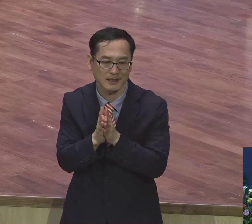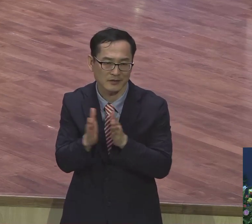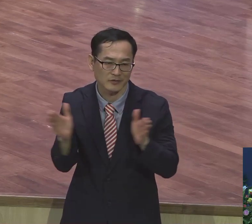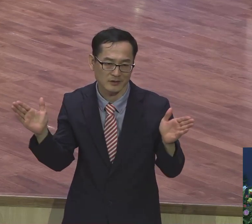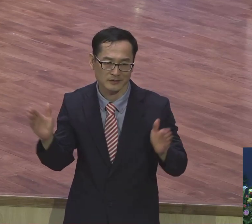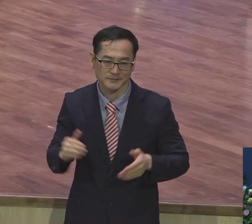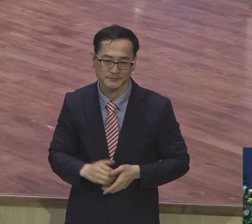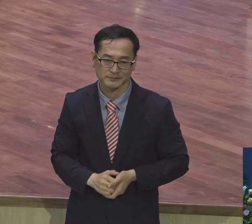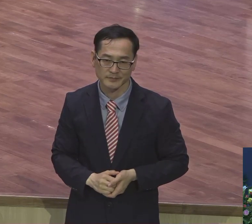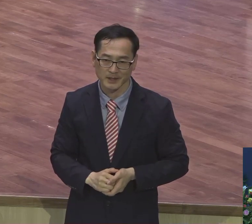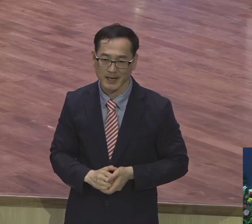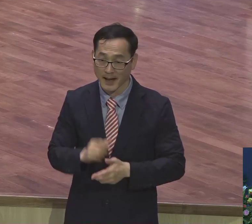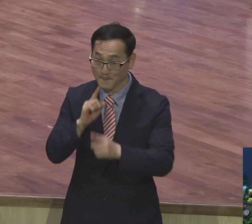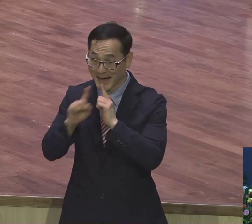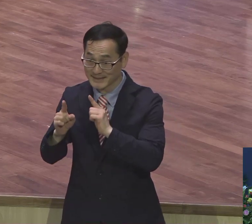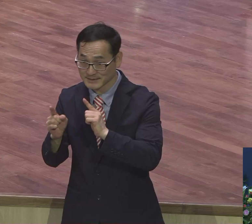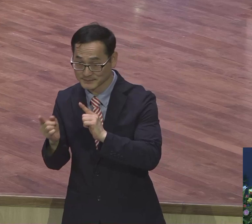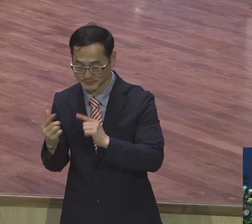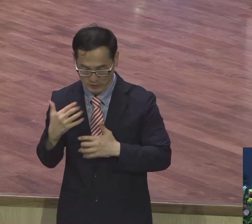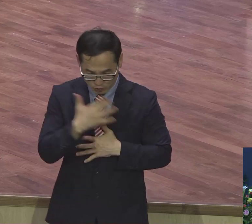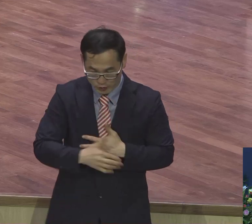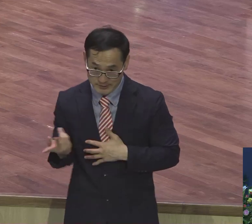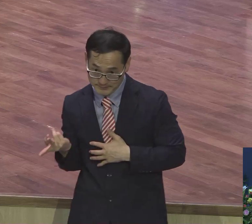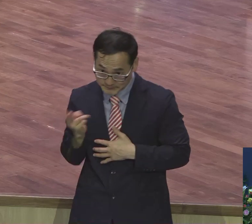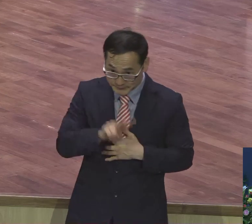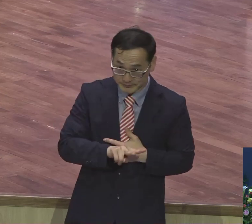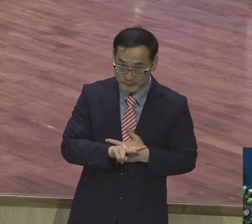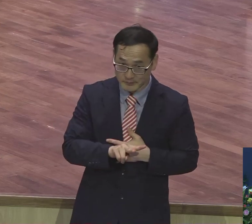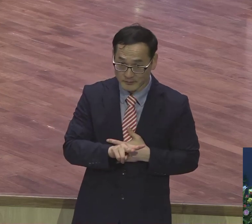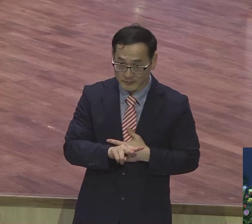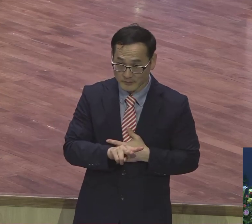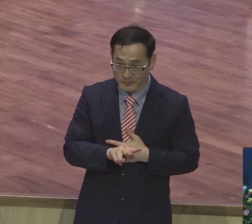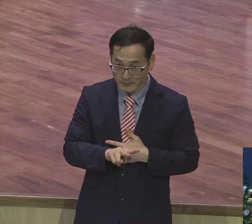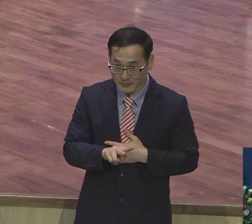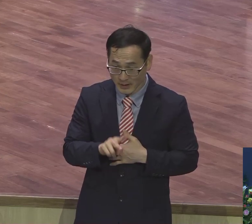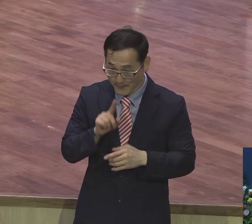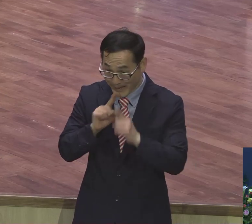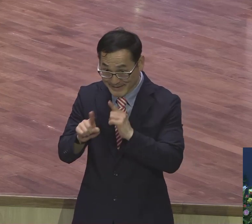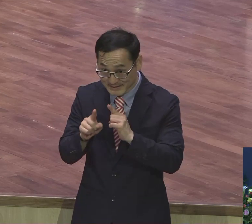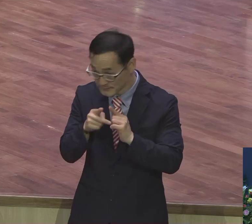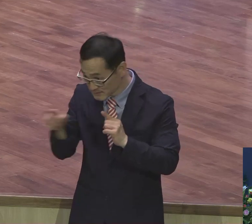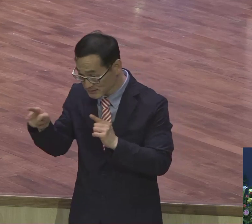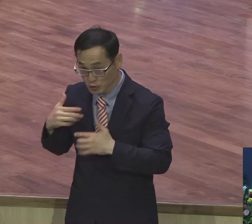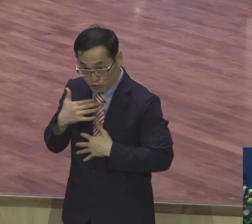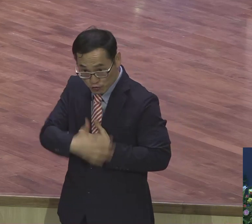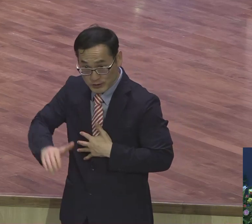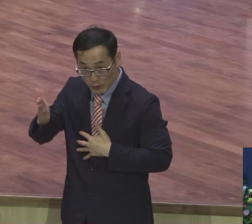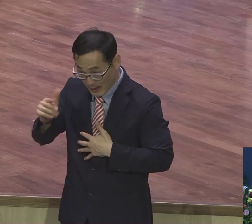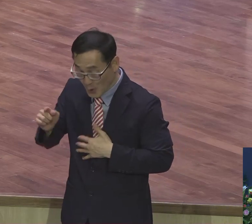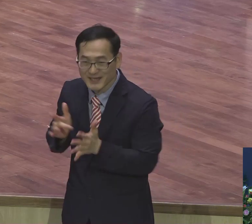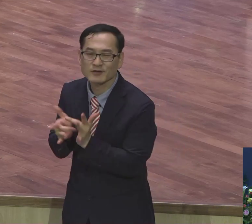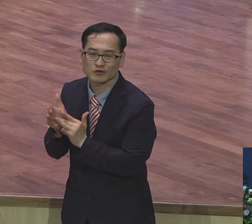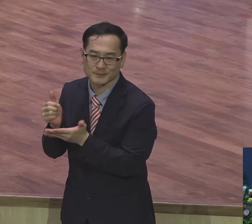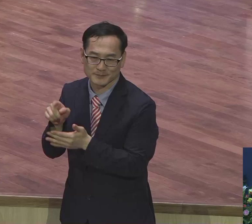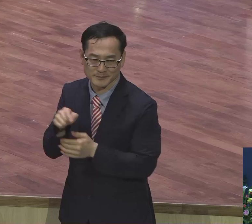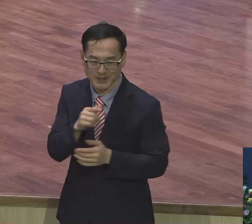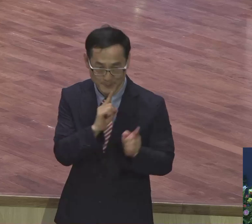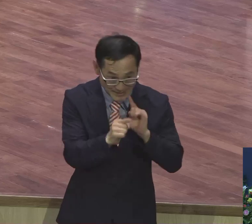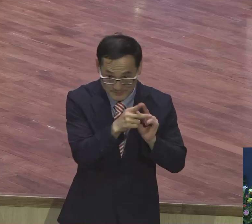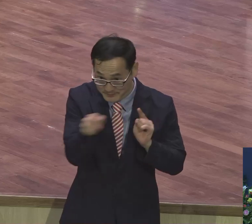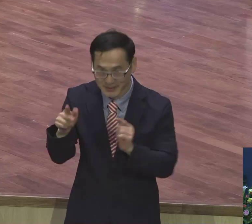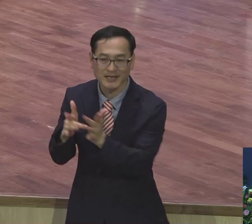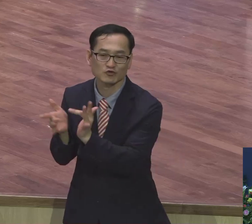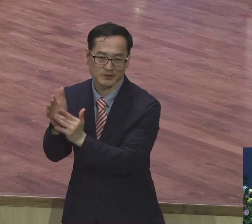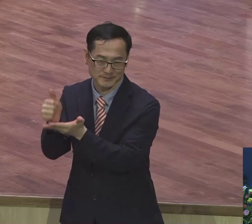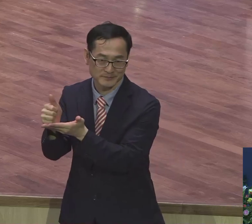말씀이 육신이 돼요. 말씀이 예수 그리스도가 화가가 그린 그 그림 아니에요. 예수 그리스도는 사람이